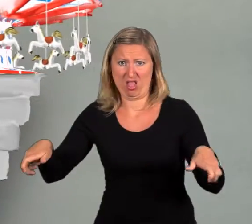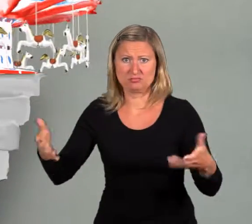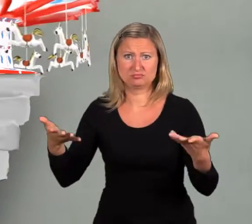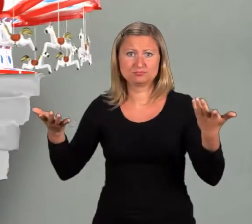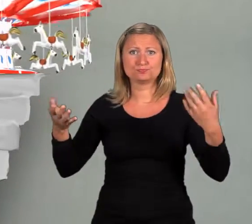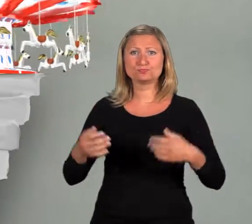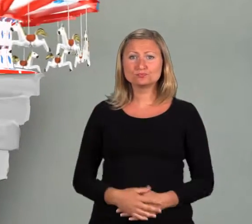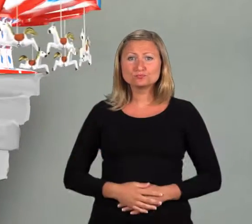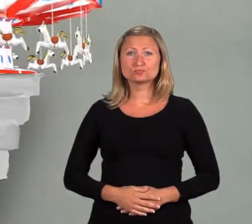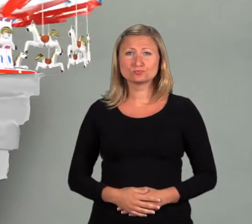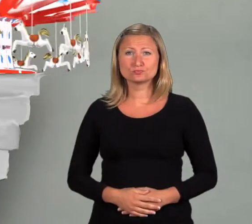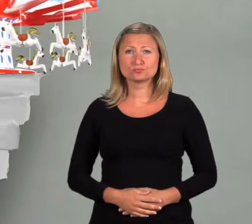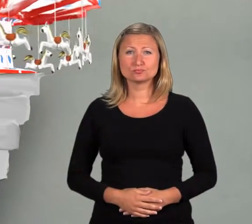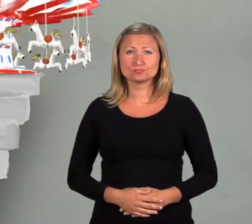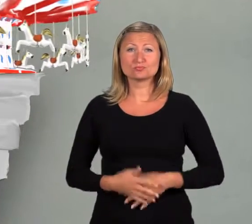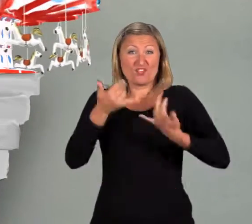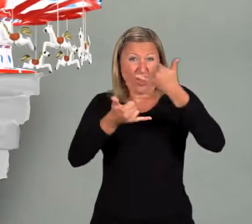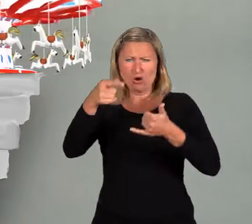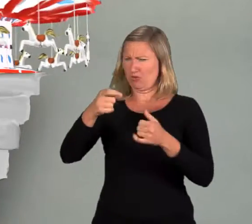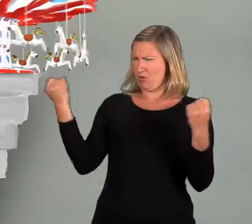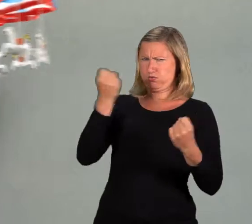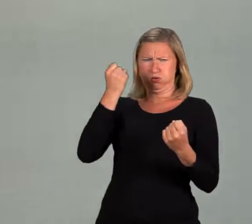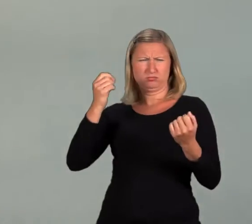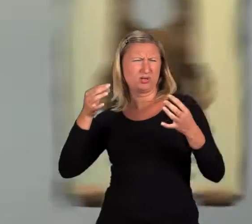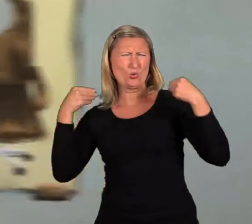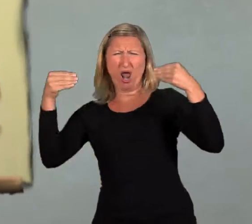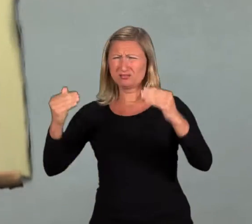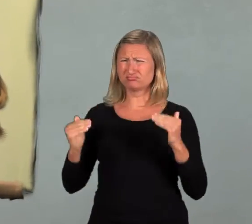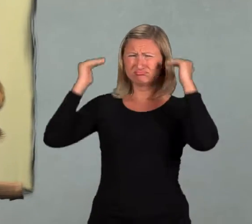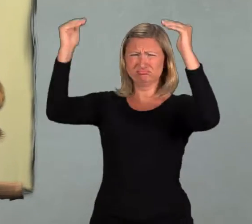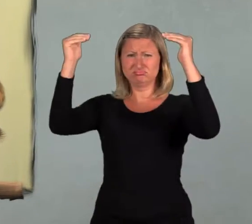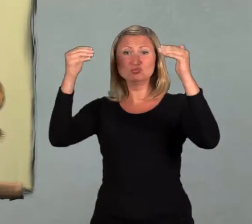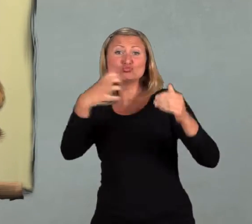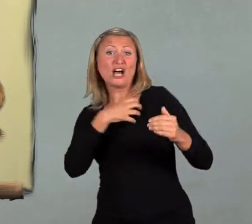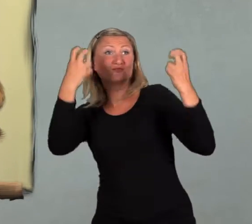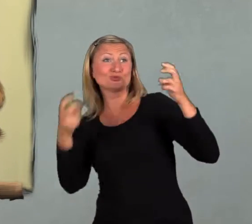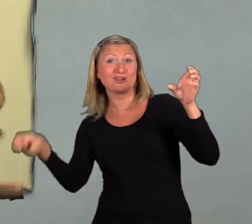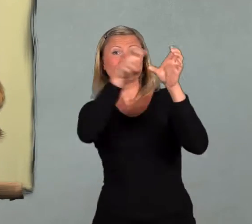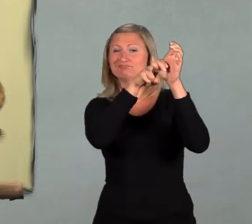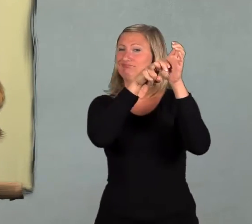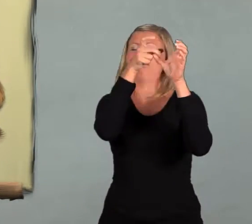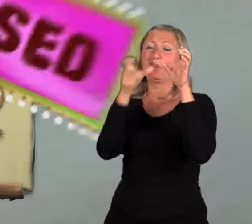Kopfsteinpflaster stoßen Frauen, denen trotz besserer Qualifikation der Chefinnenstuhl verwehrt bleibt